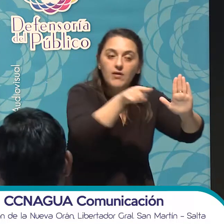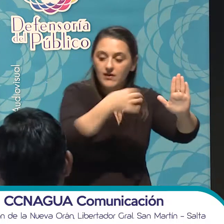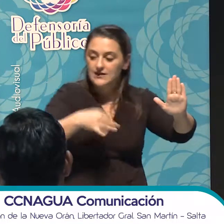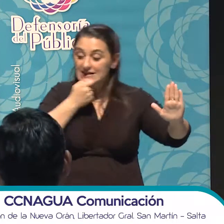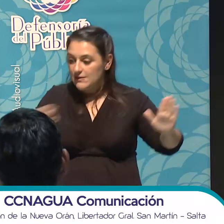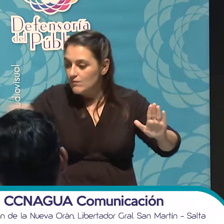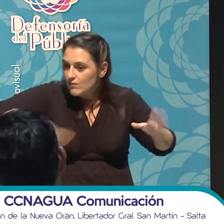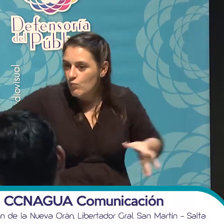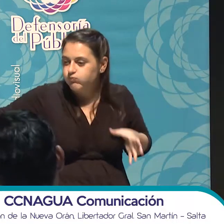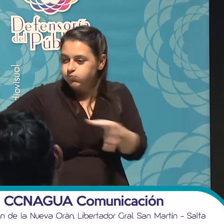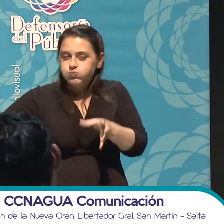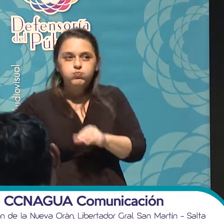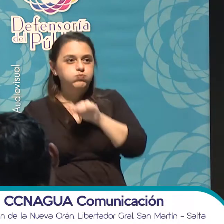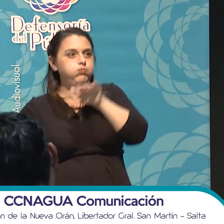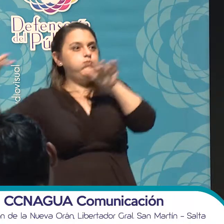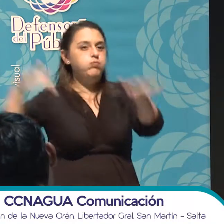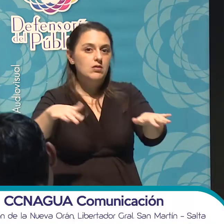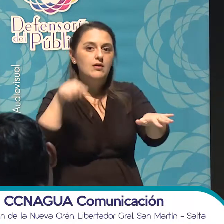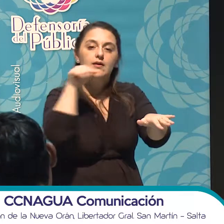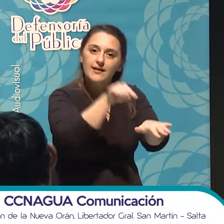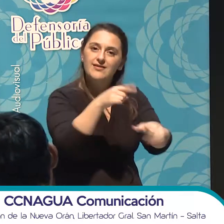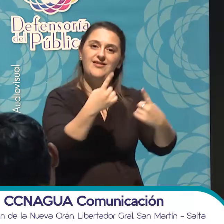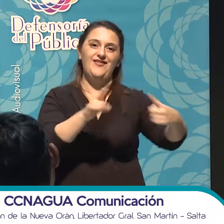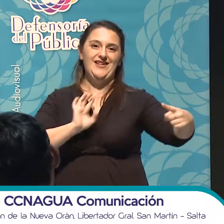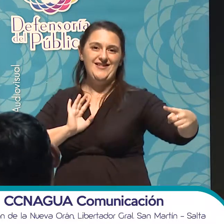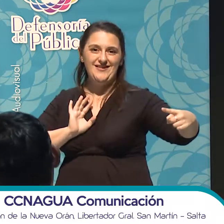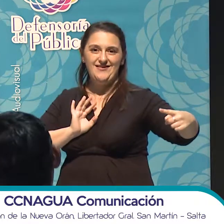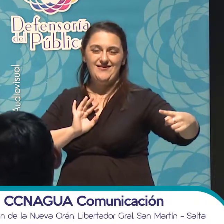vamos a golpear, es otra cosa, es otra voz.